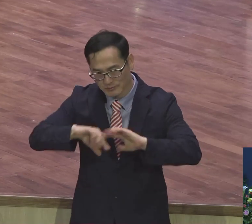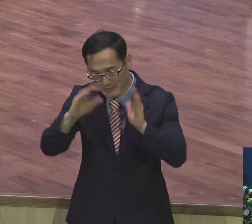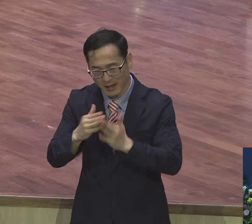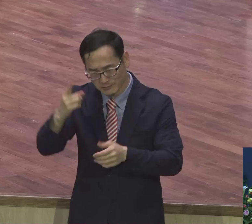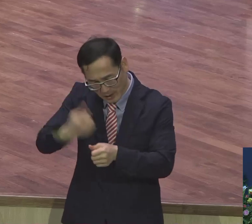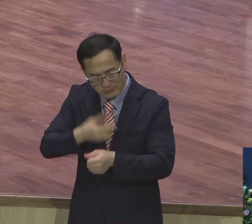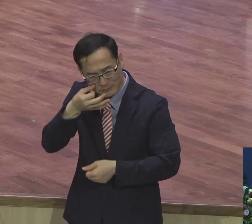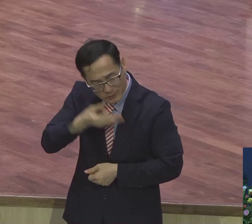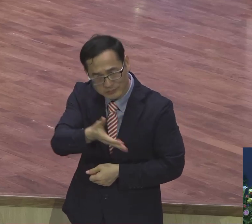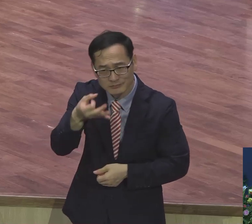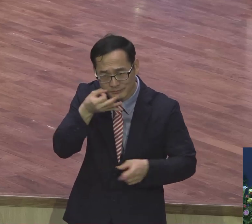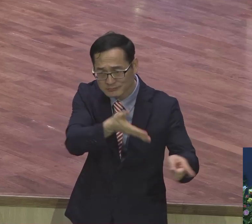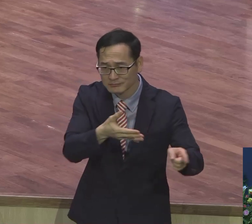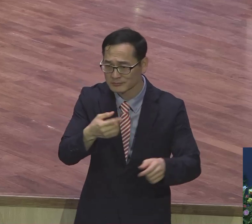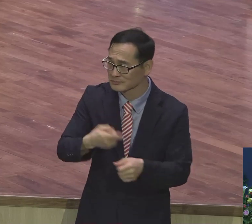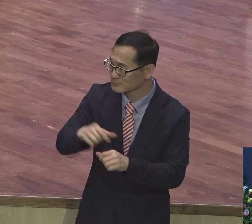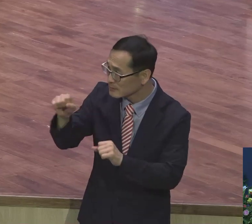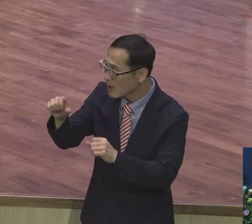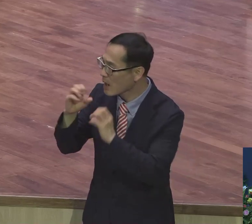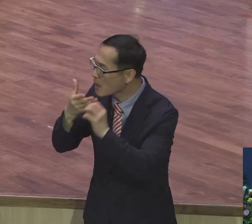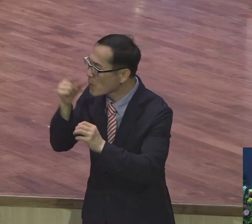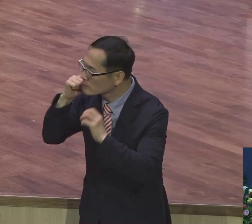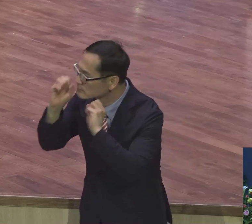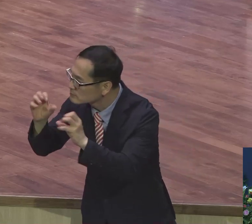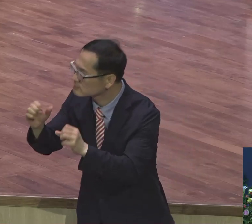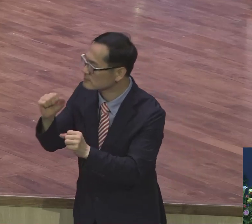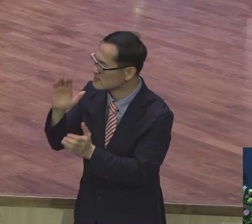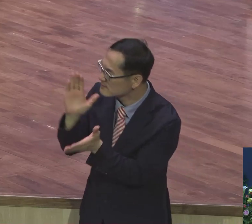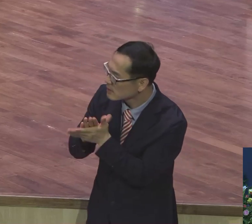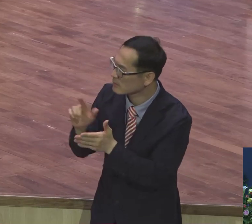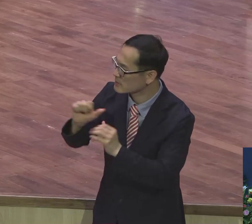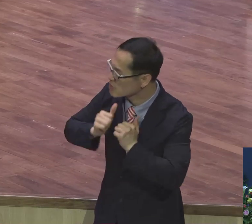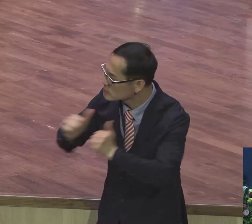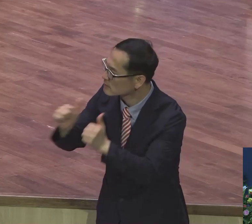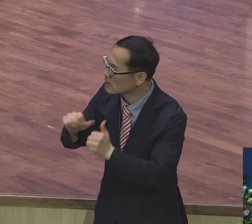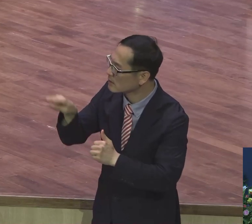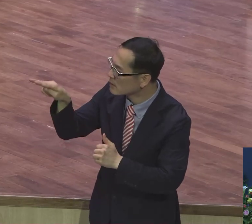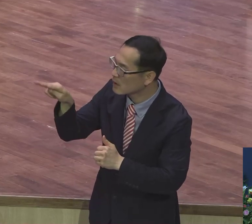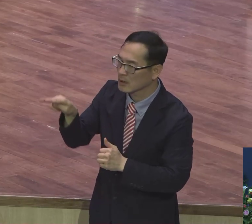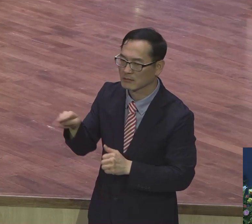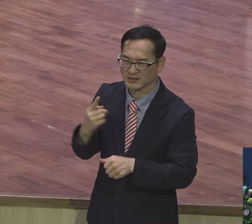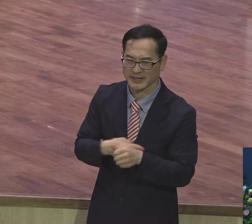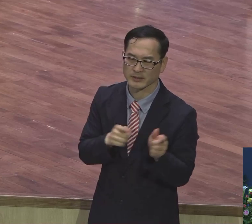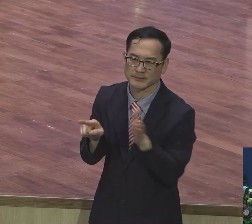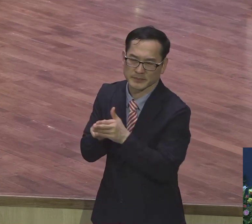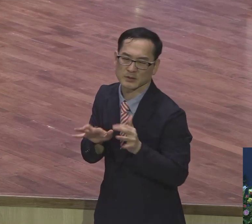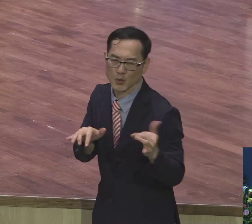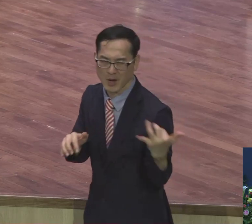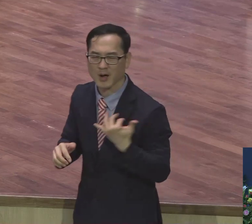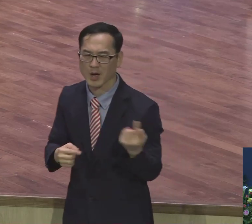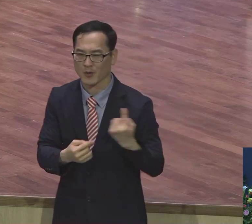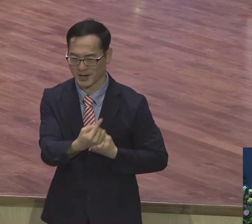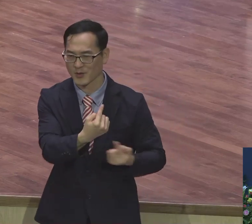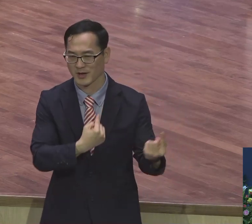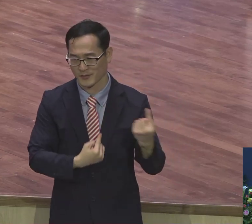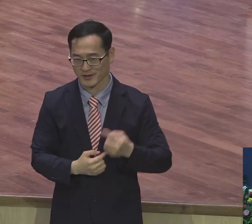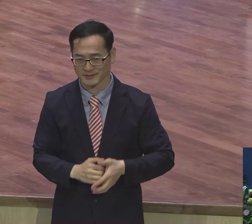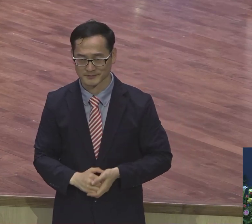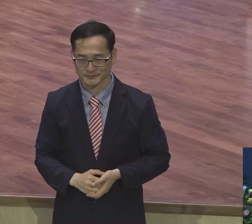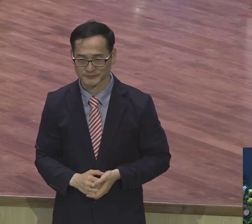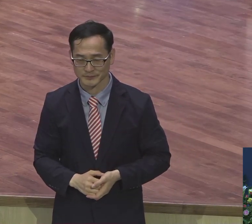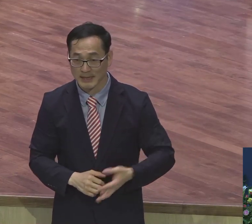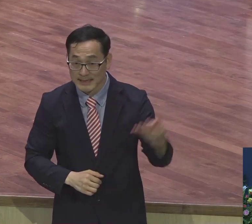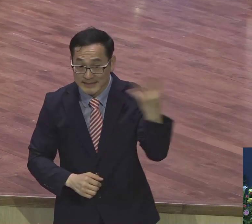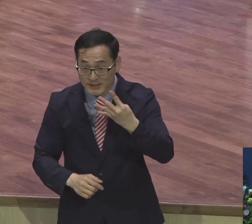4천말씀운동 지금 우리가 펼치고 나가고 있습니다. 4천말씀운동은 지금 한 3천력에 지금 하고 있는데